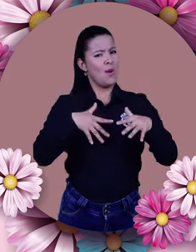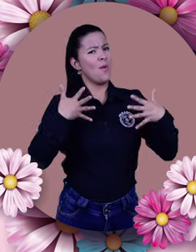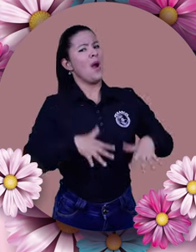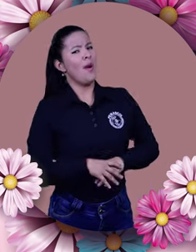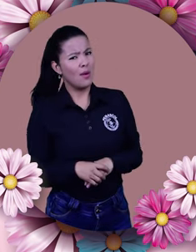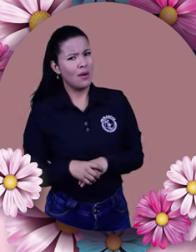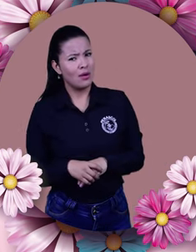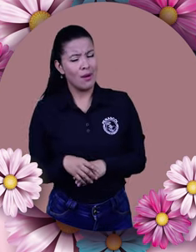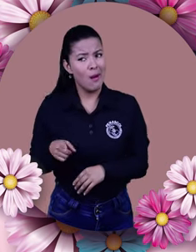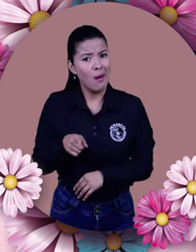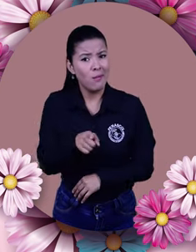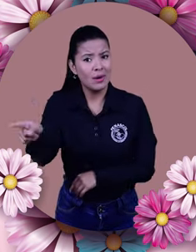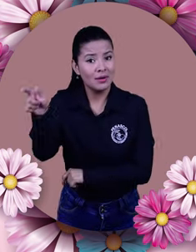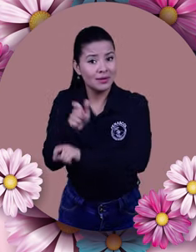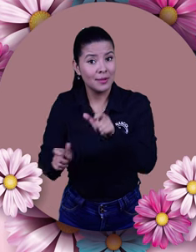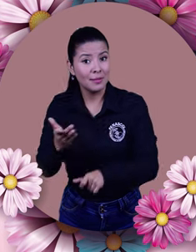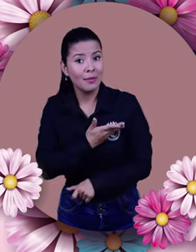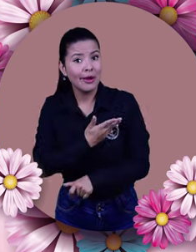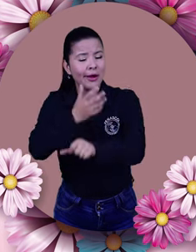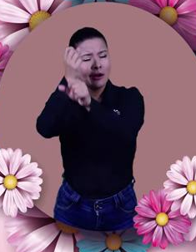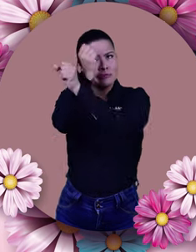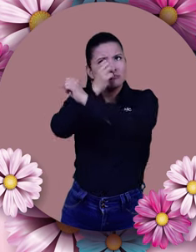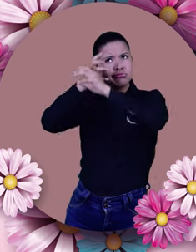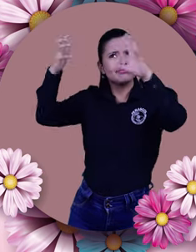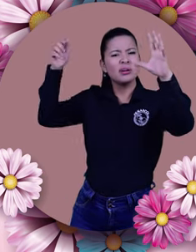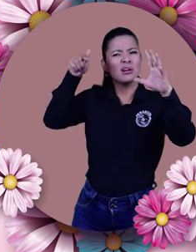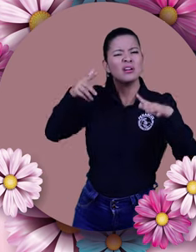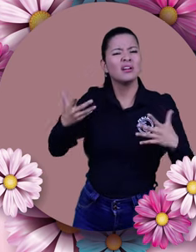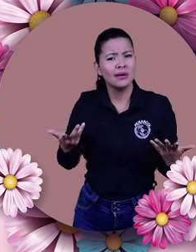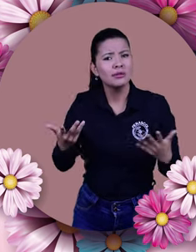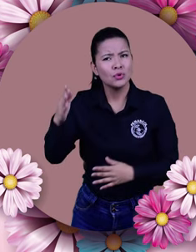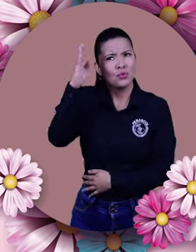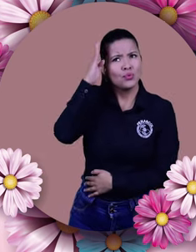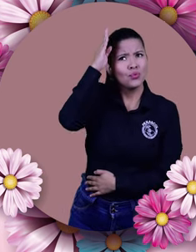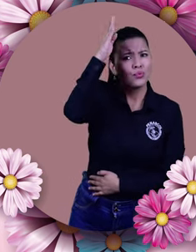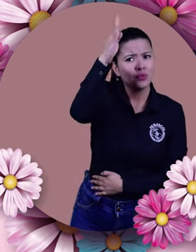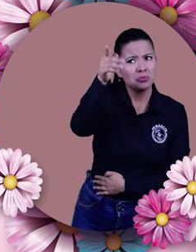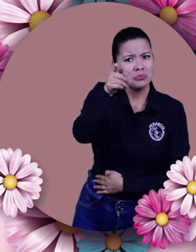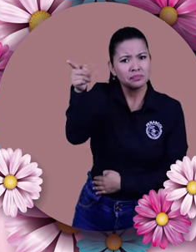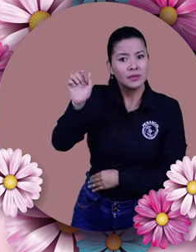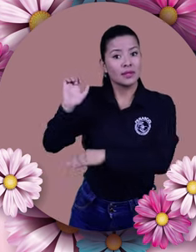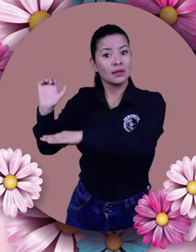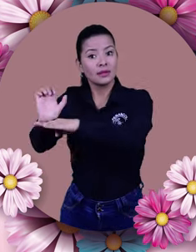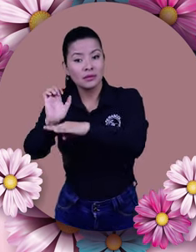un gran futuro, que a través de la incidencia en unidad y participación